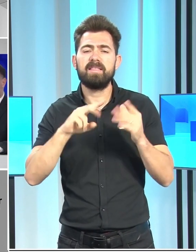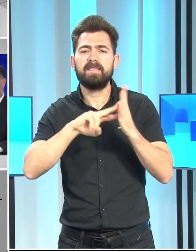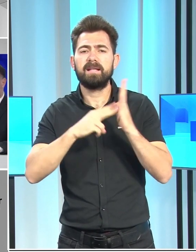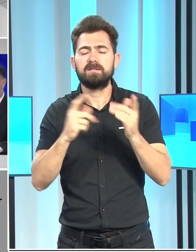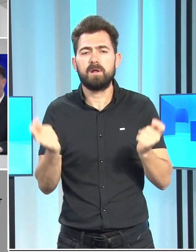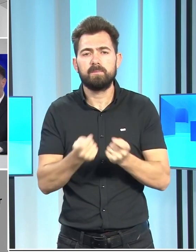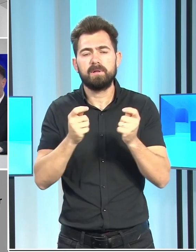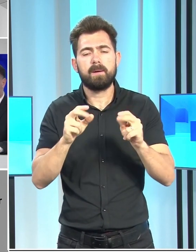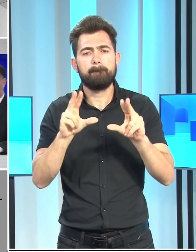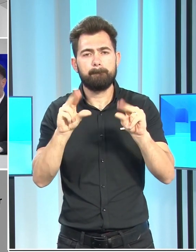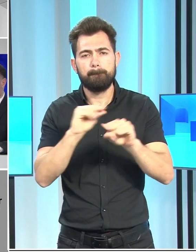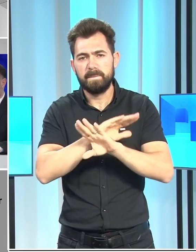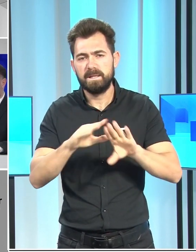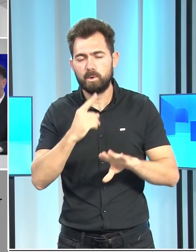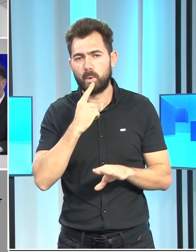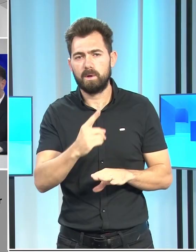açıkladı.